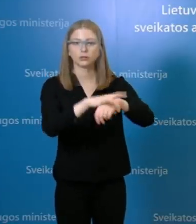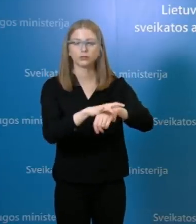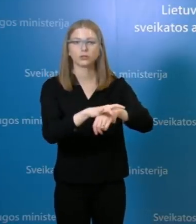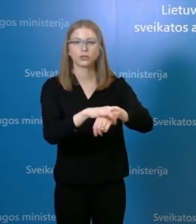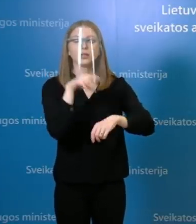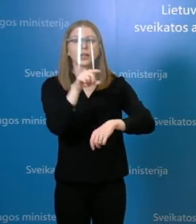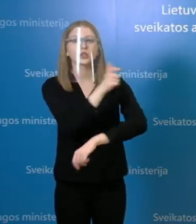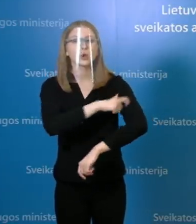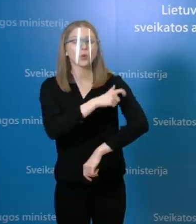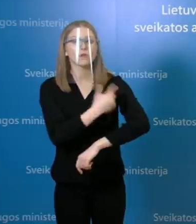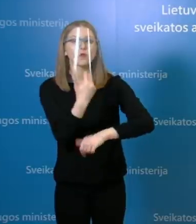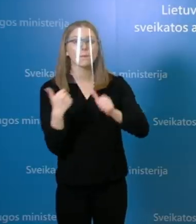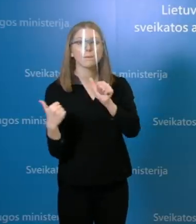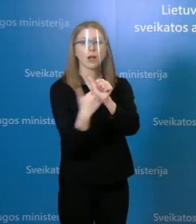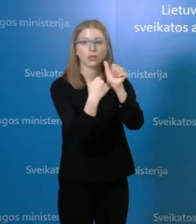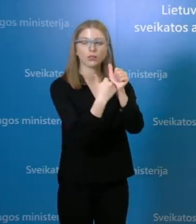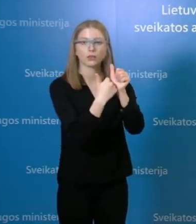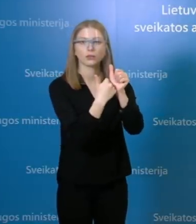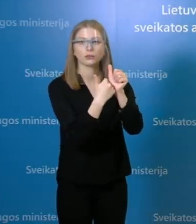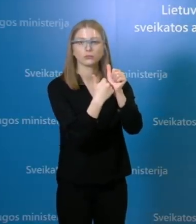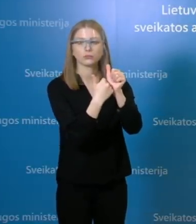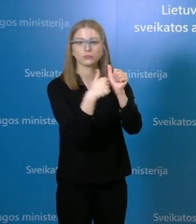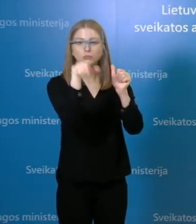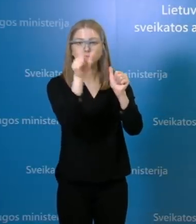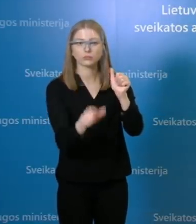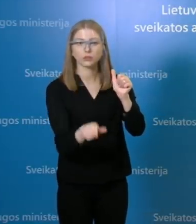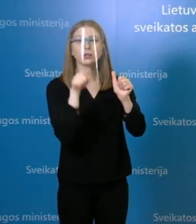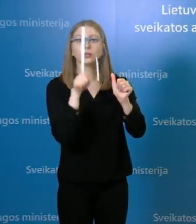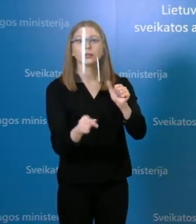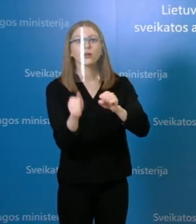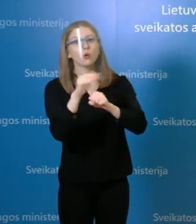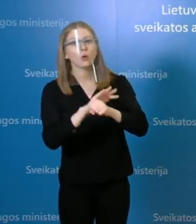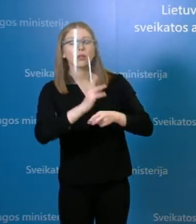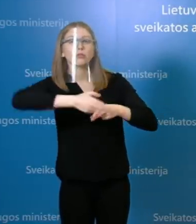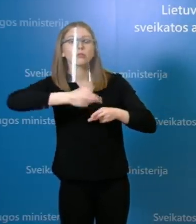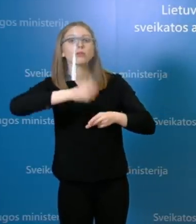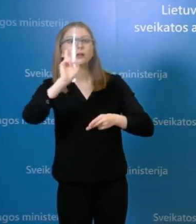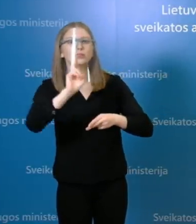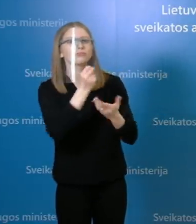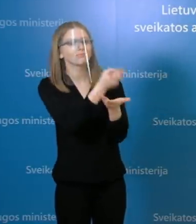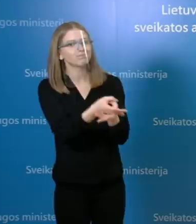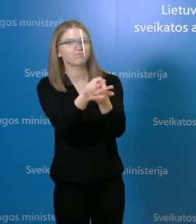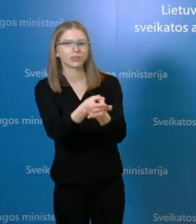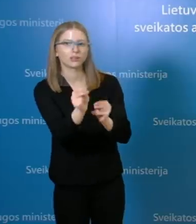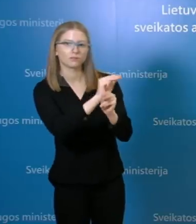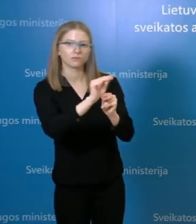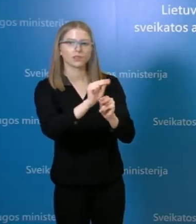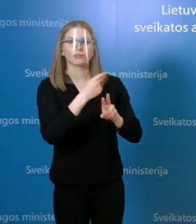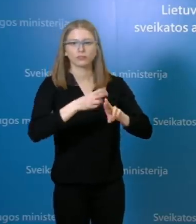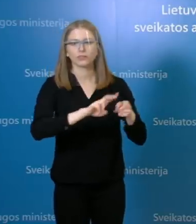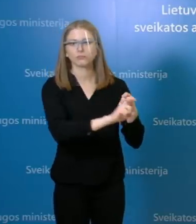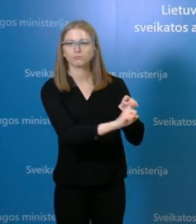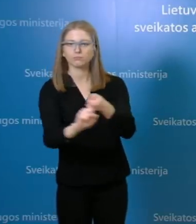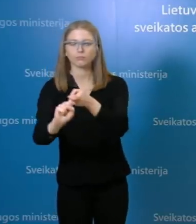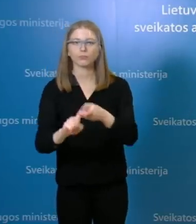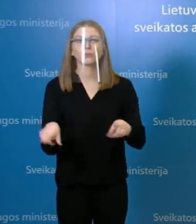slaugytojo padėjai susirgoje, tenais yra gydami asmenis, kuriems yra patvirtinta COVID-19 ligą. Taip pat gavome iš Vilniaus miesto